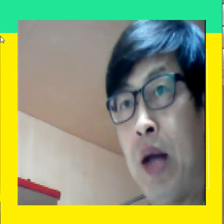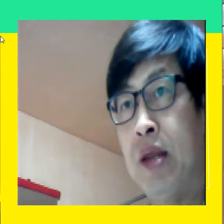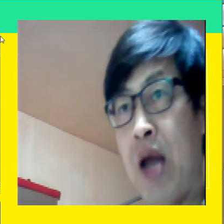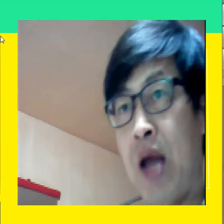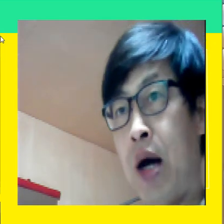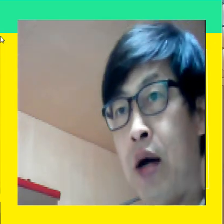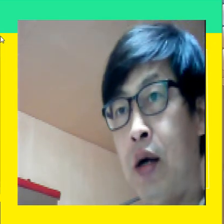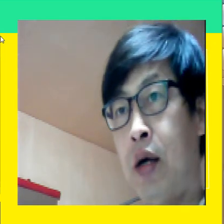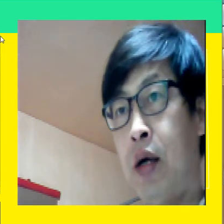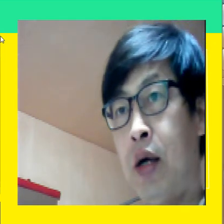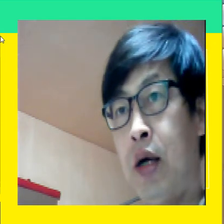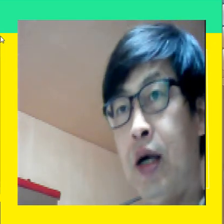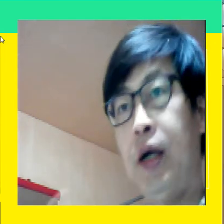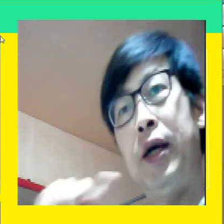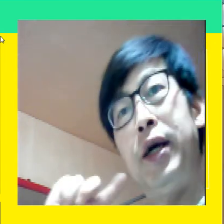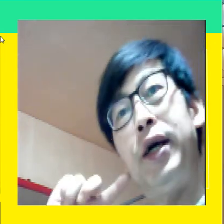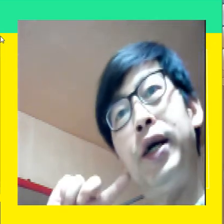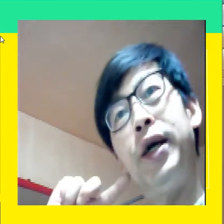봤다.